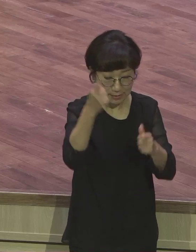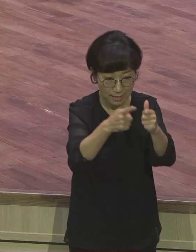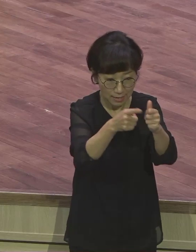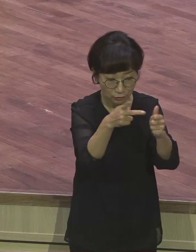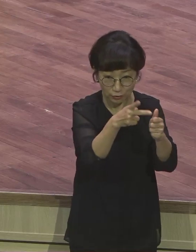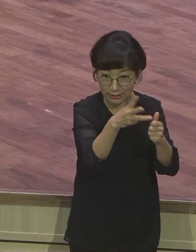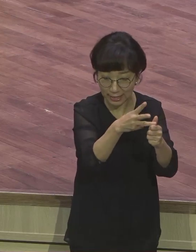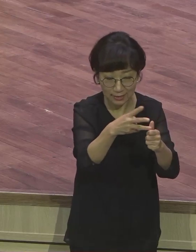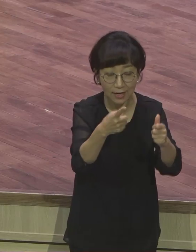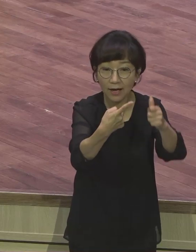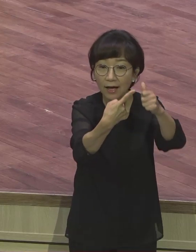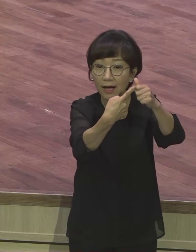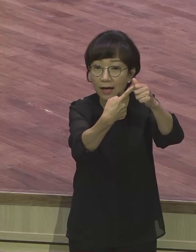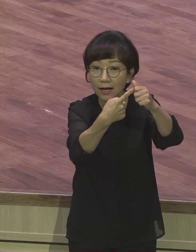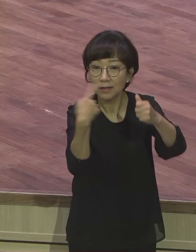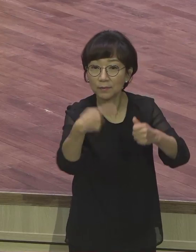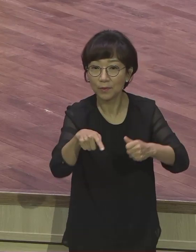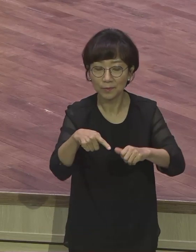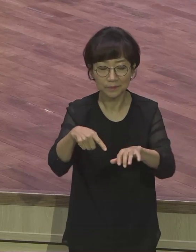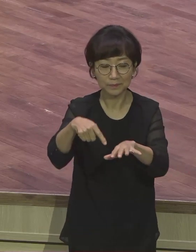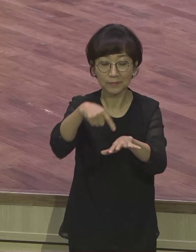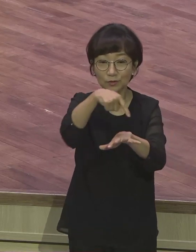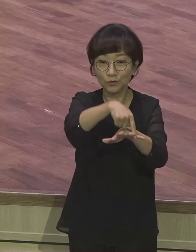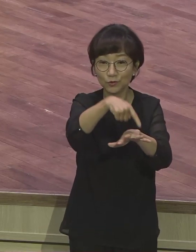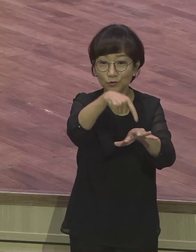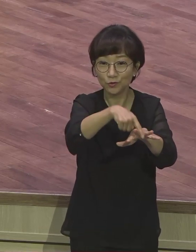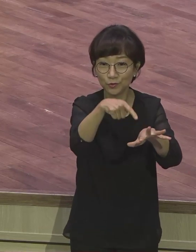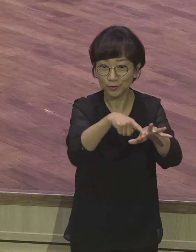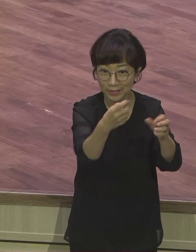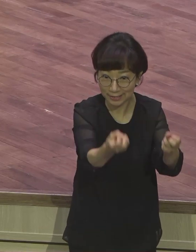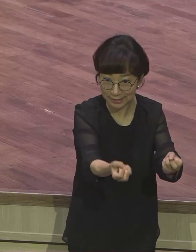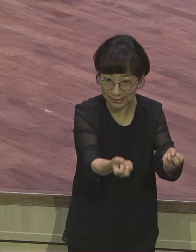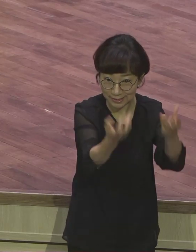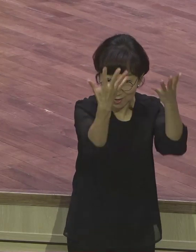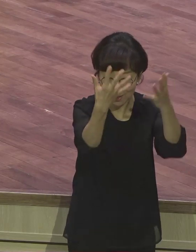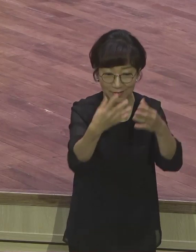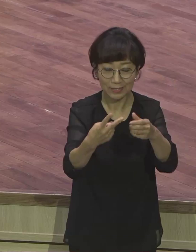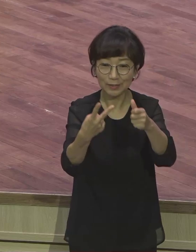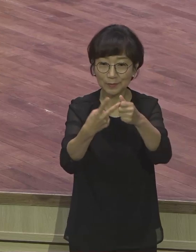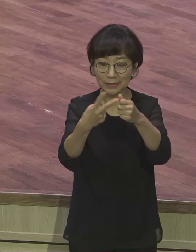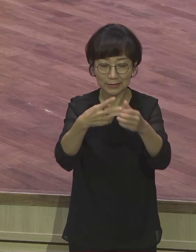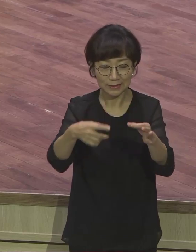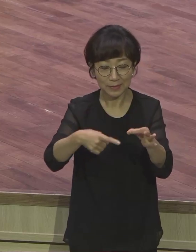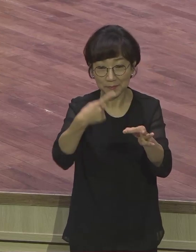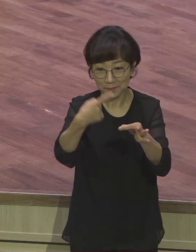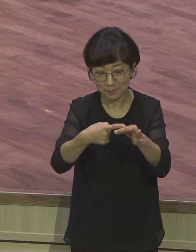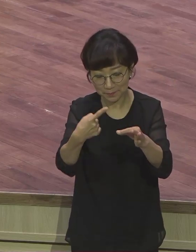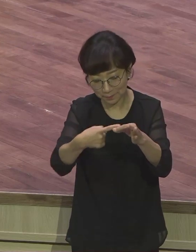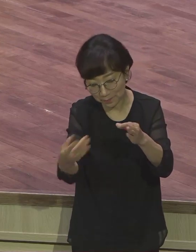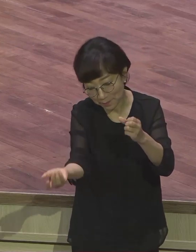새절기가 뭐냐. 6월절 맥주절 수장절 그렇게